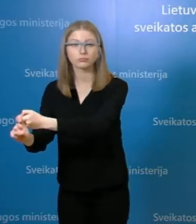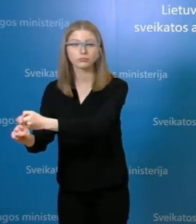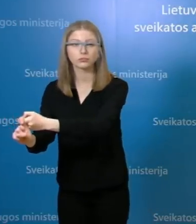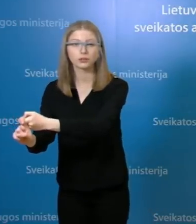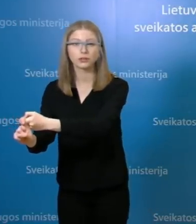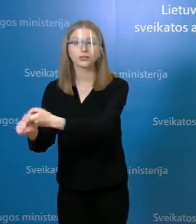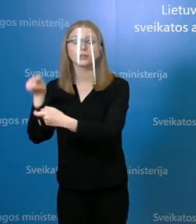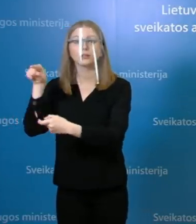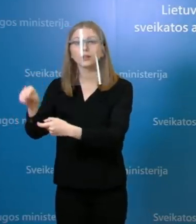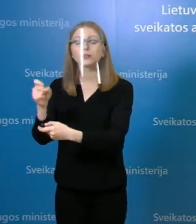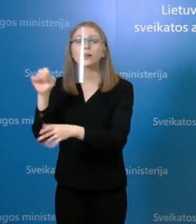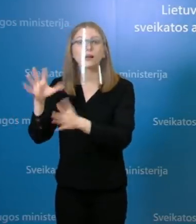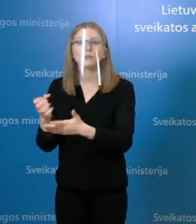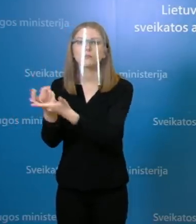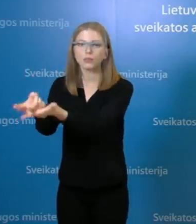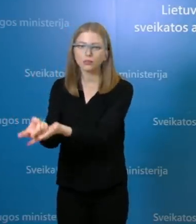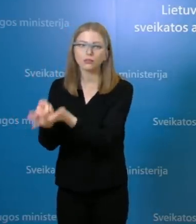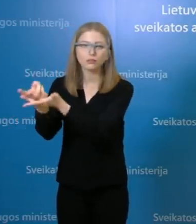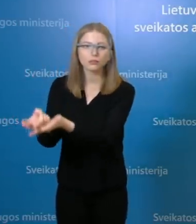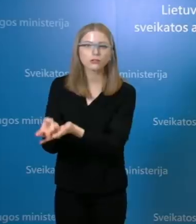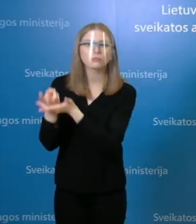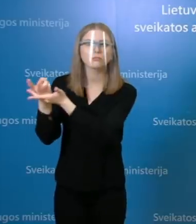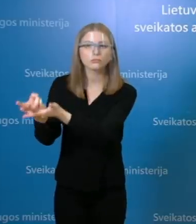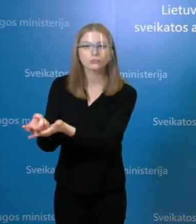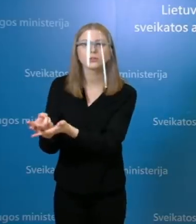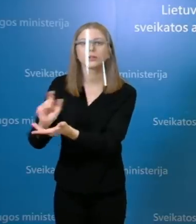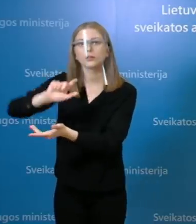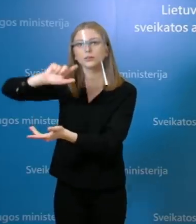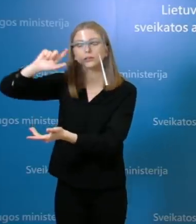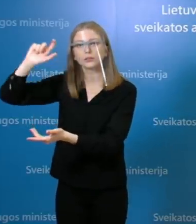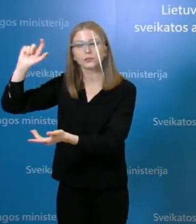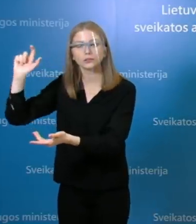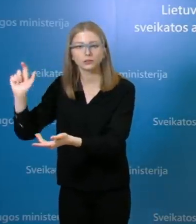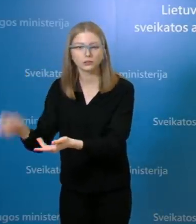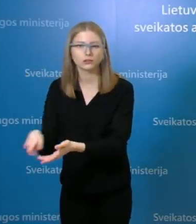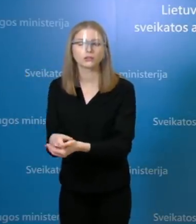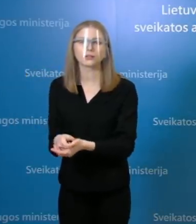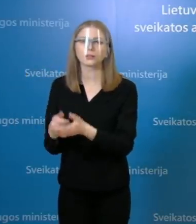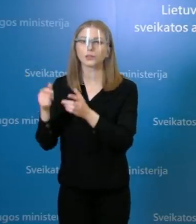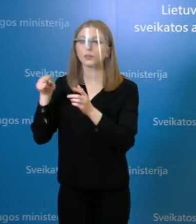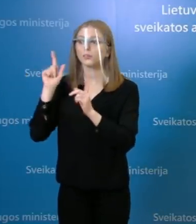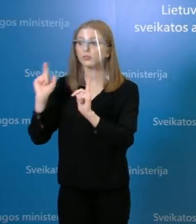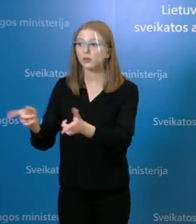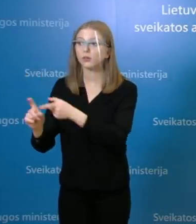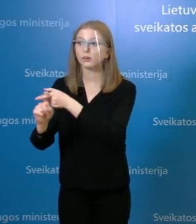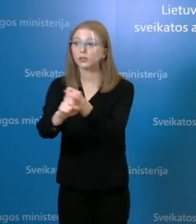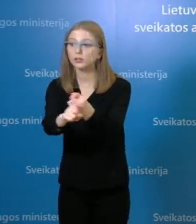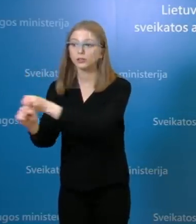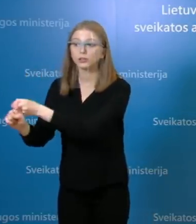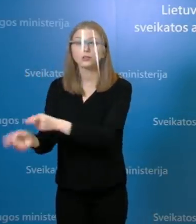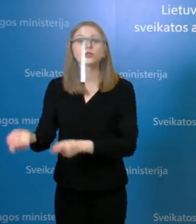hospitalizacijos metu, kuri kartais būna Vilniaus miesto klinikinėje ligoninėje, tai vis dėl to jie užsikrėsti galėtų nuo